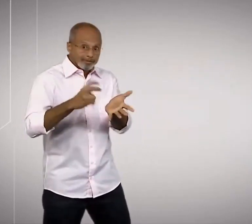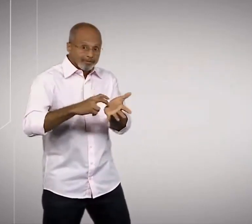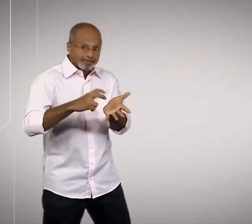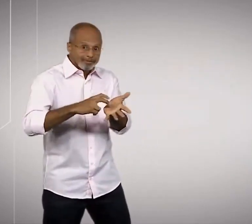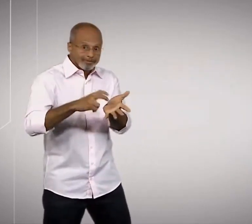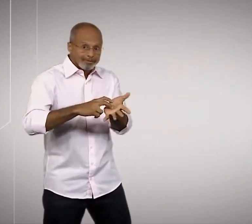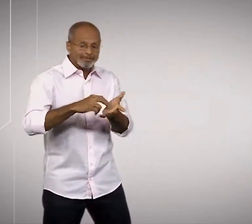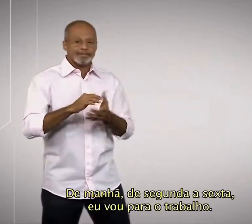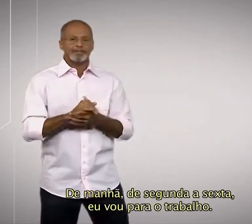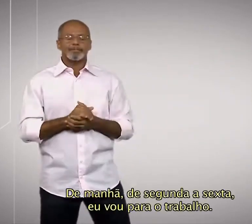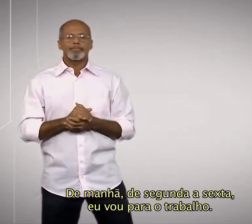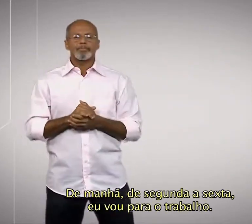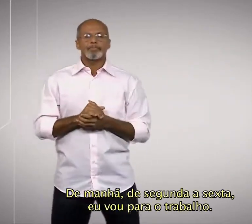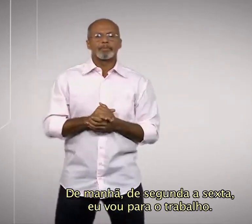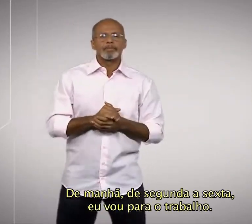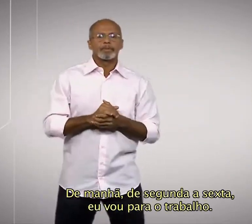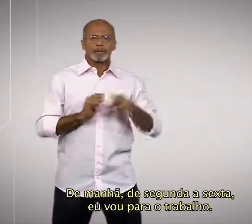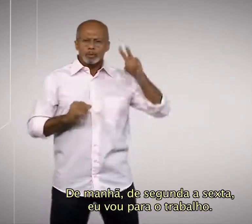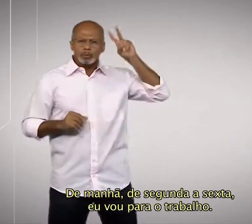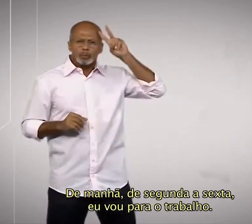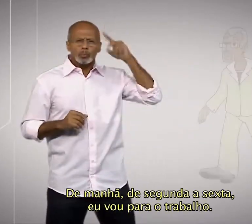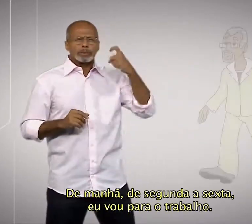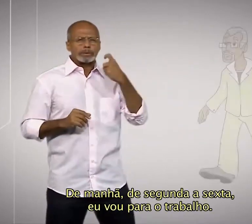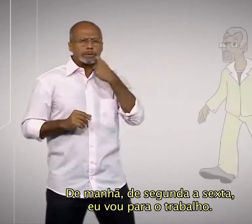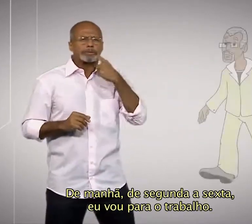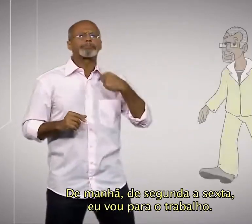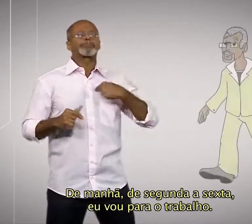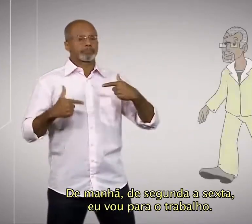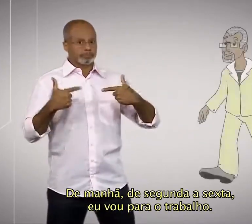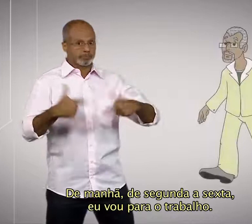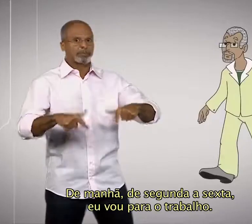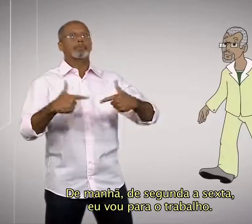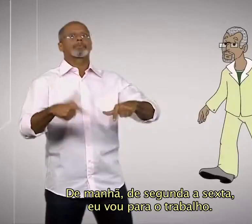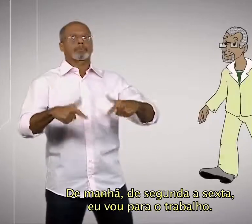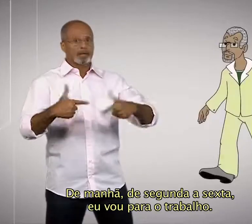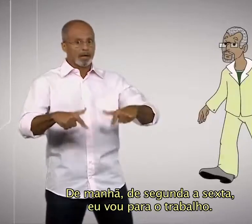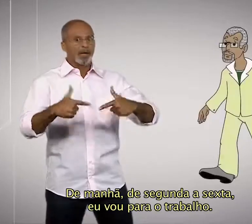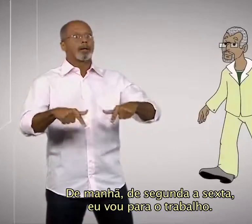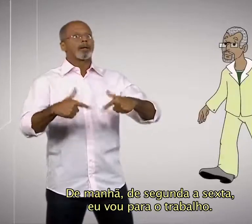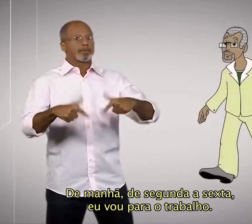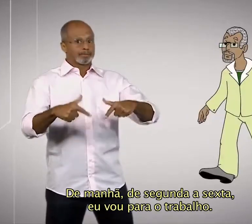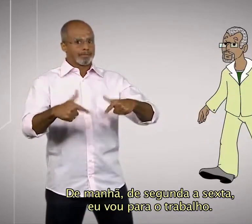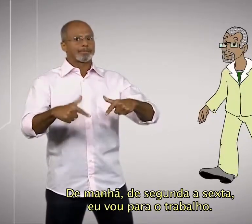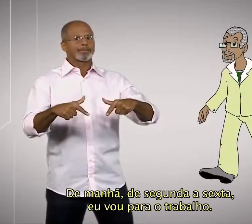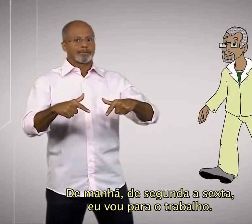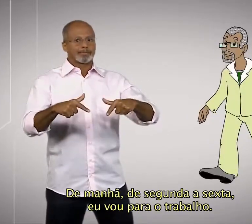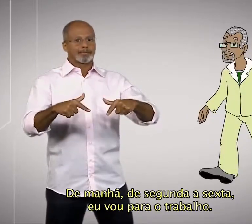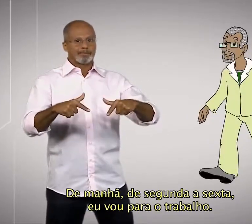De manhã, de segunda a sexta, eu vou para o trabalho.